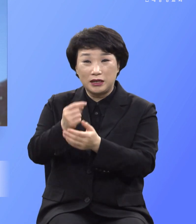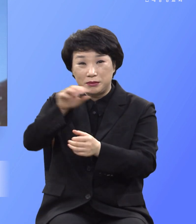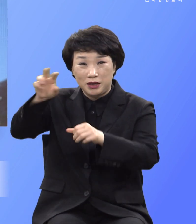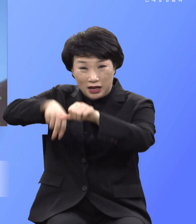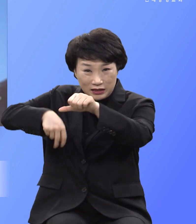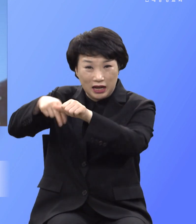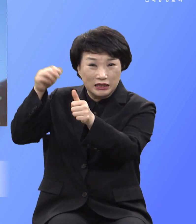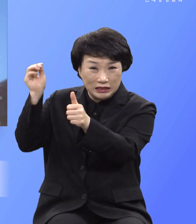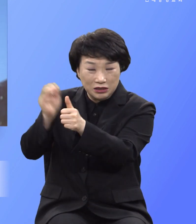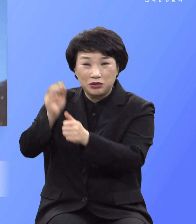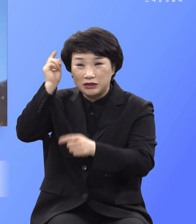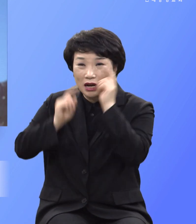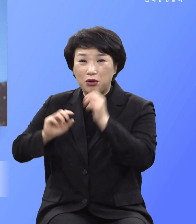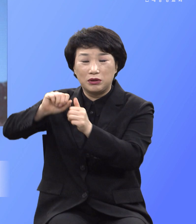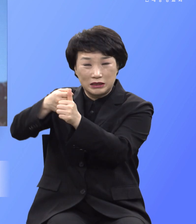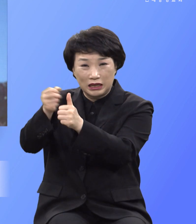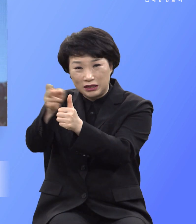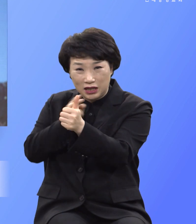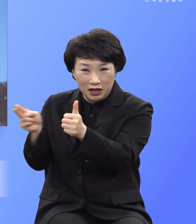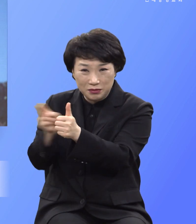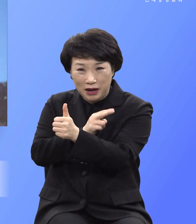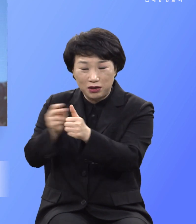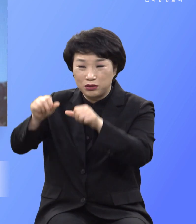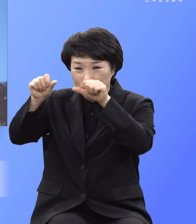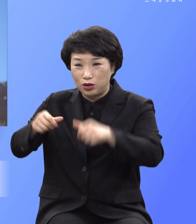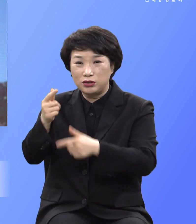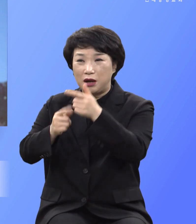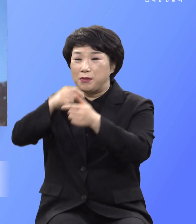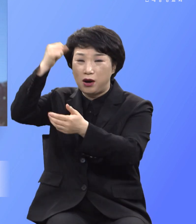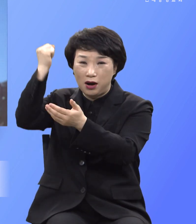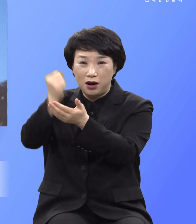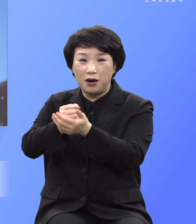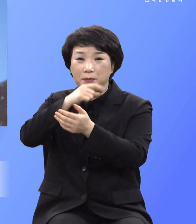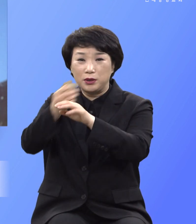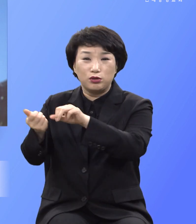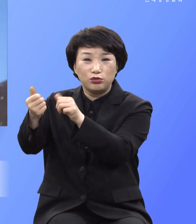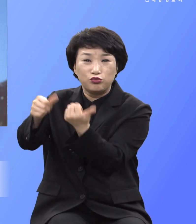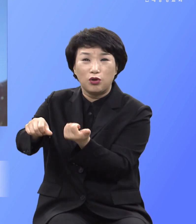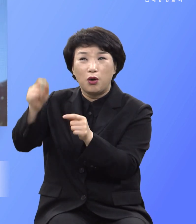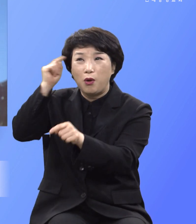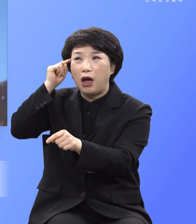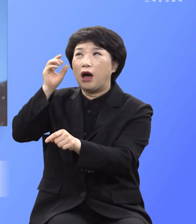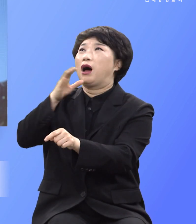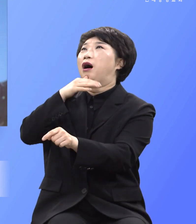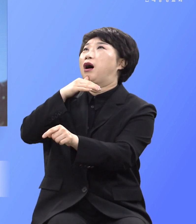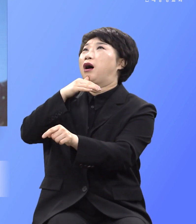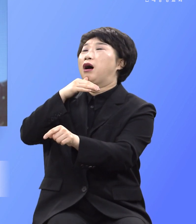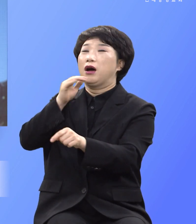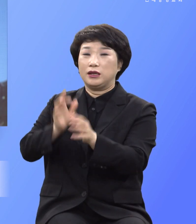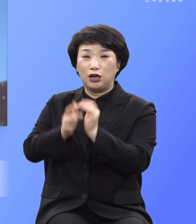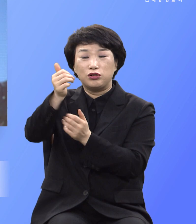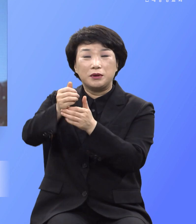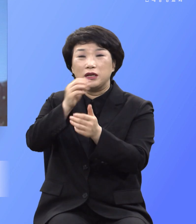채찍에 맞고 조주의 나무 십자가에 달려 피를 흘려 죽으셨던가 그가 찔리면 우리의